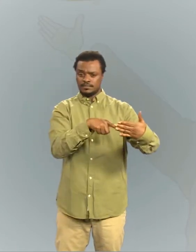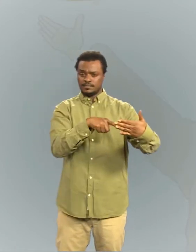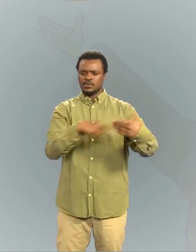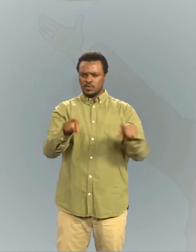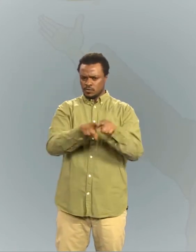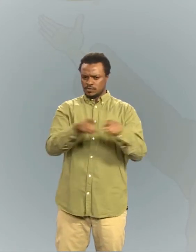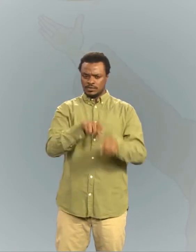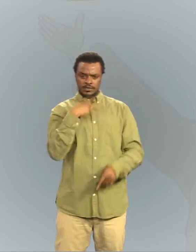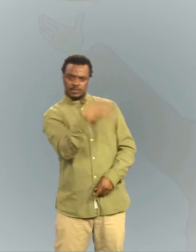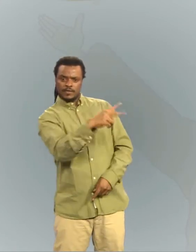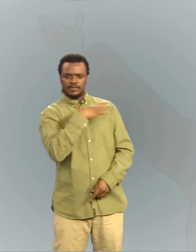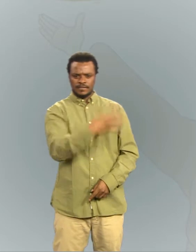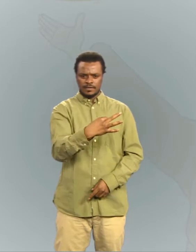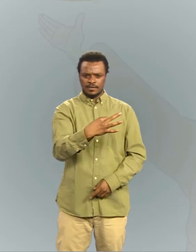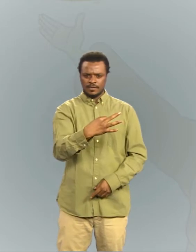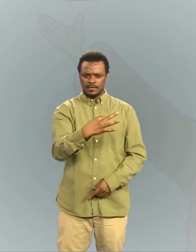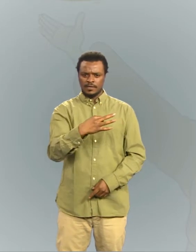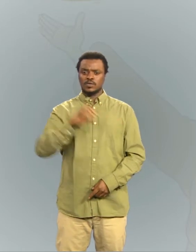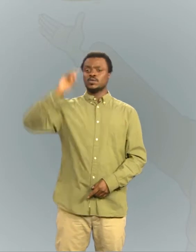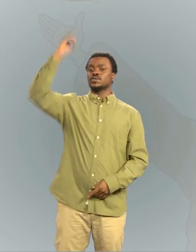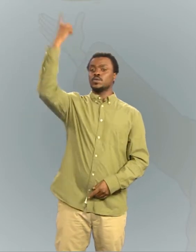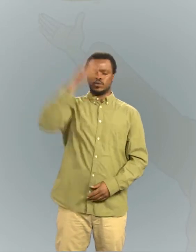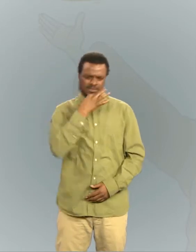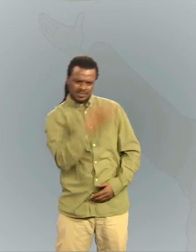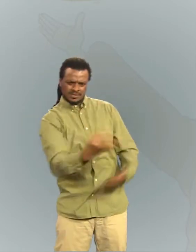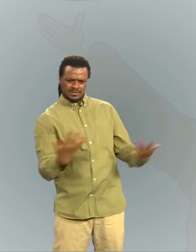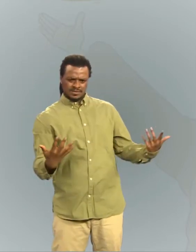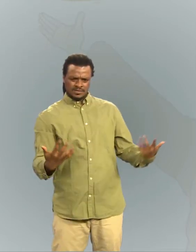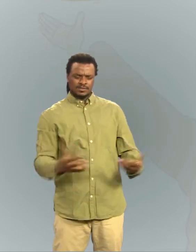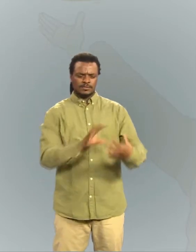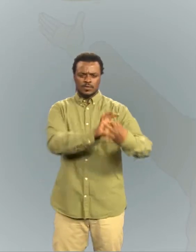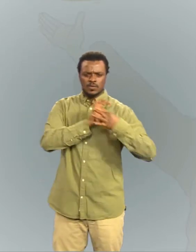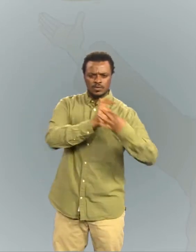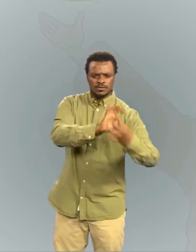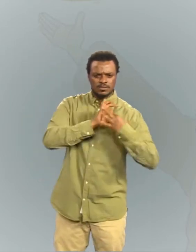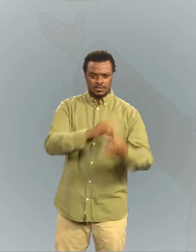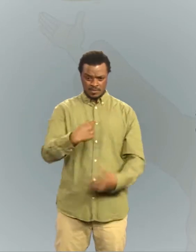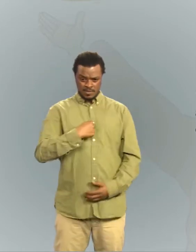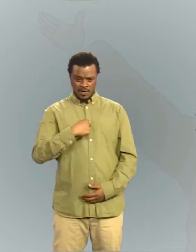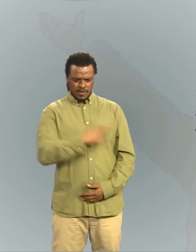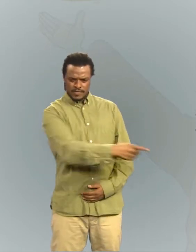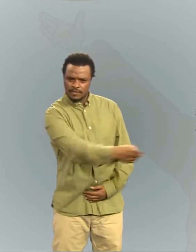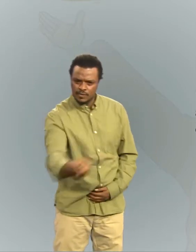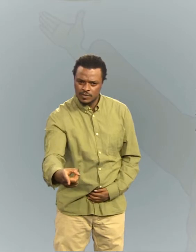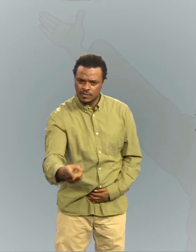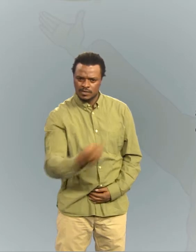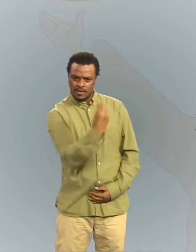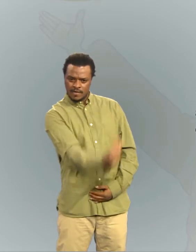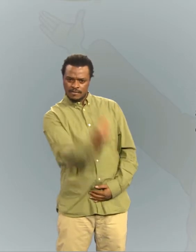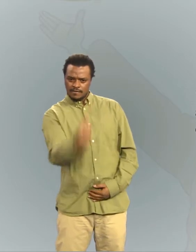Alors Dieu dit à Noé et à ses fils « Je vais faire alliance avec vous, avec